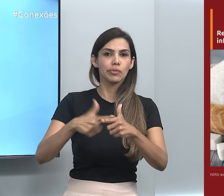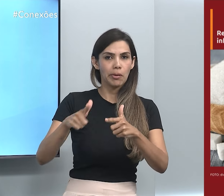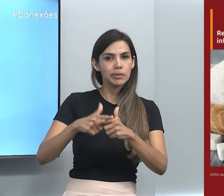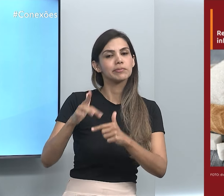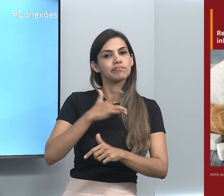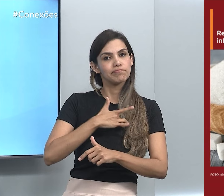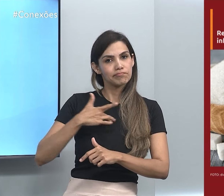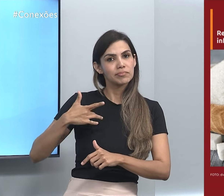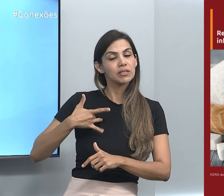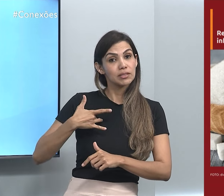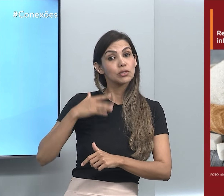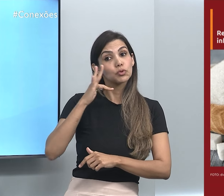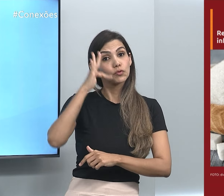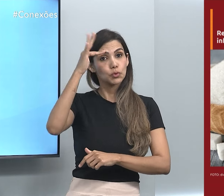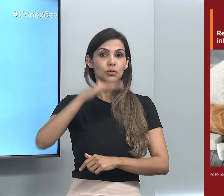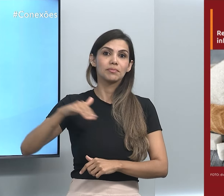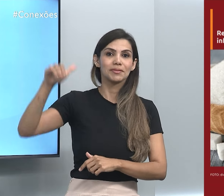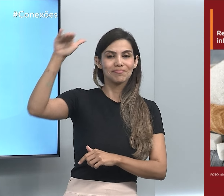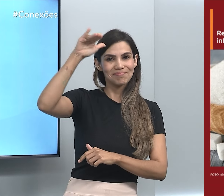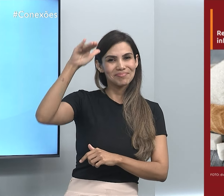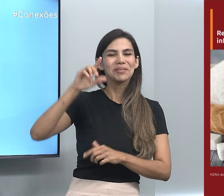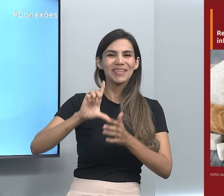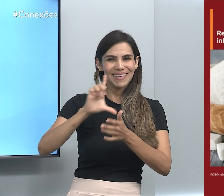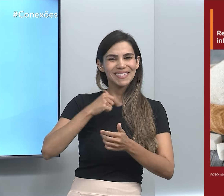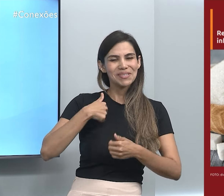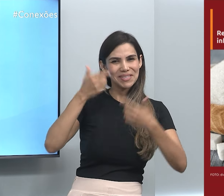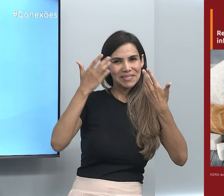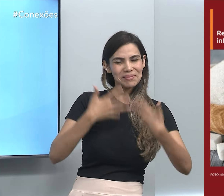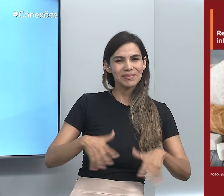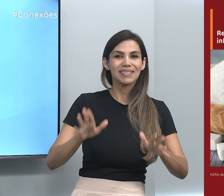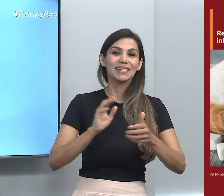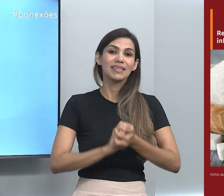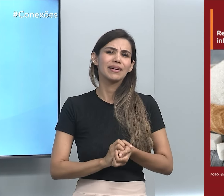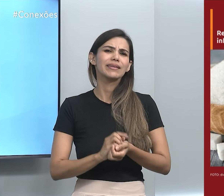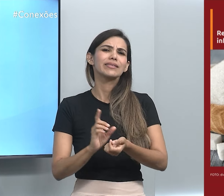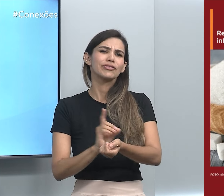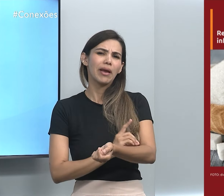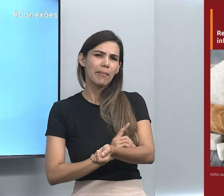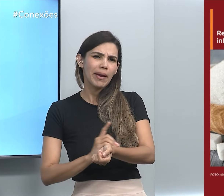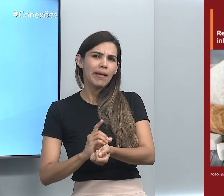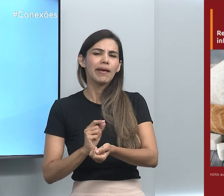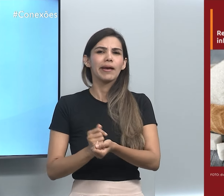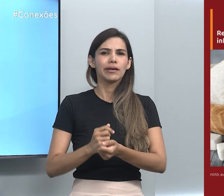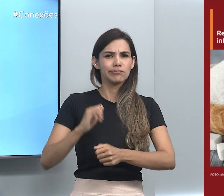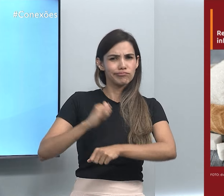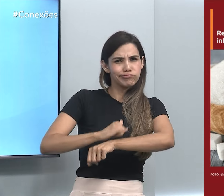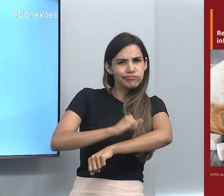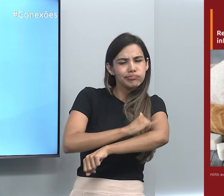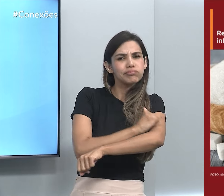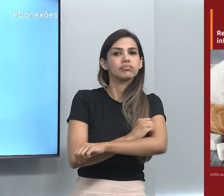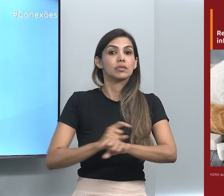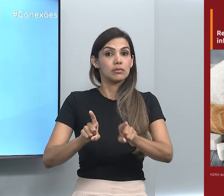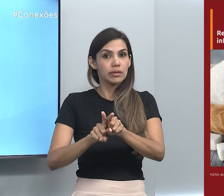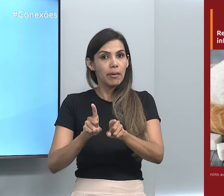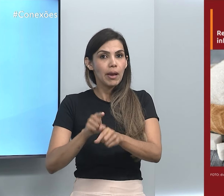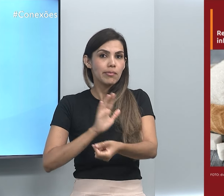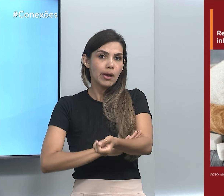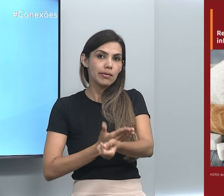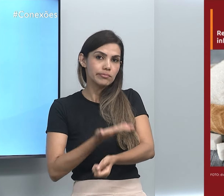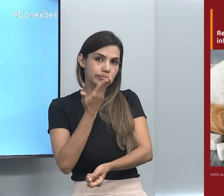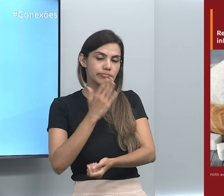saúde na fase adulta, que eu te falei bem no começo. Seria diabetes, obesidade e pressão alta.